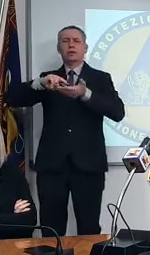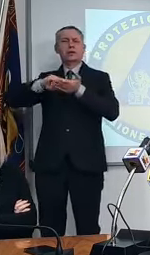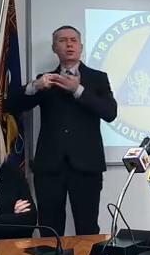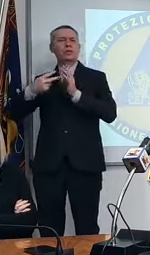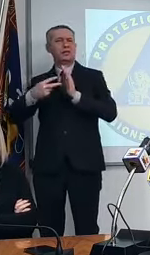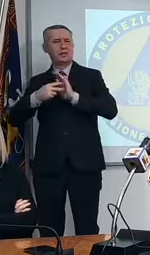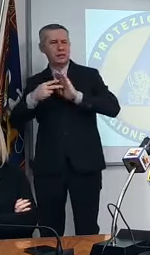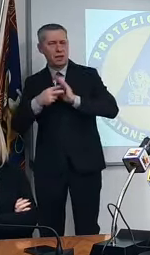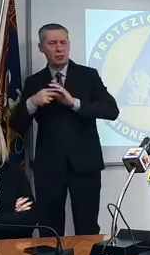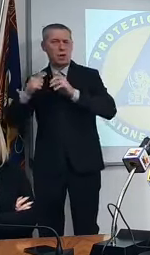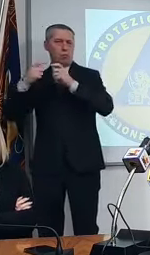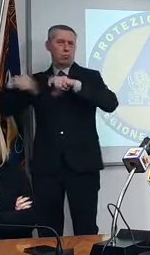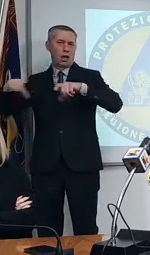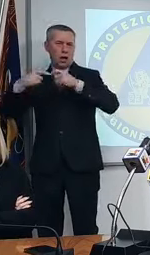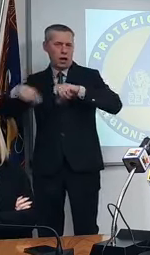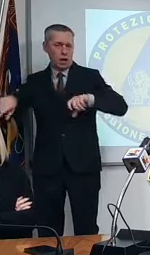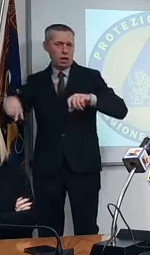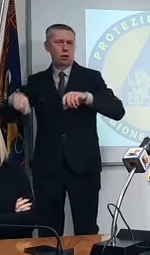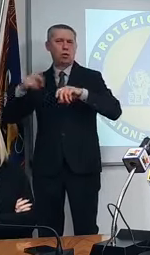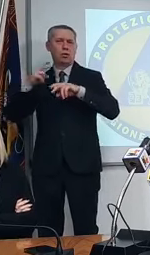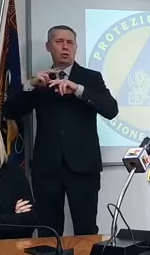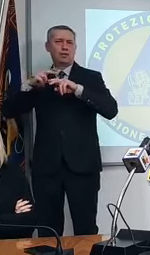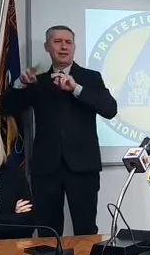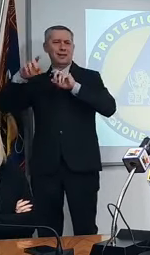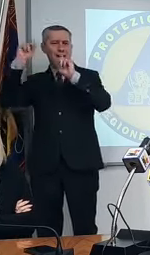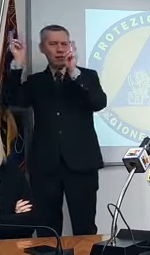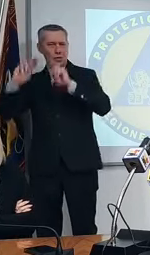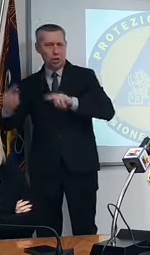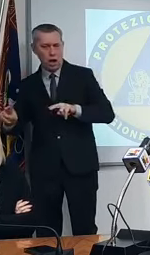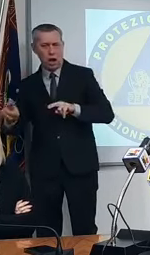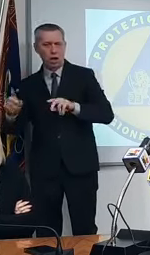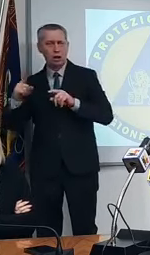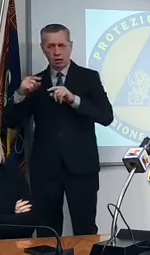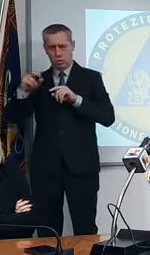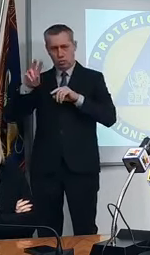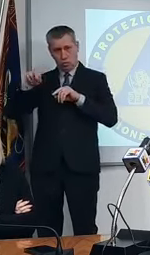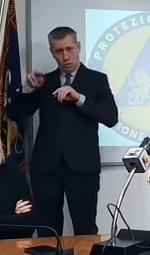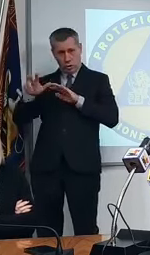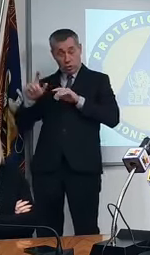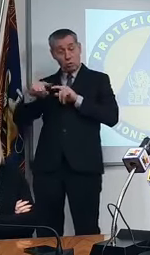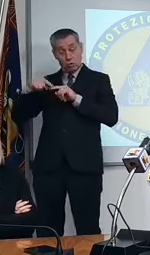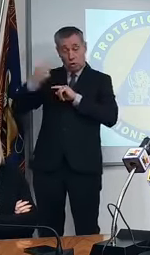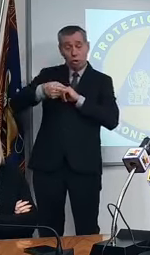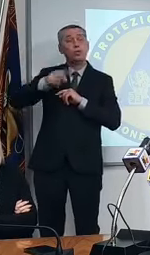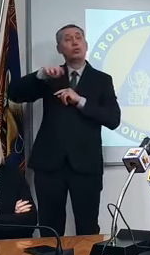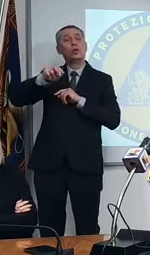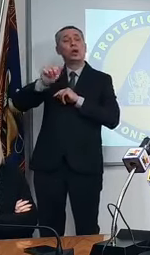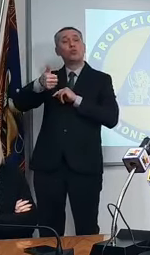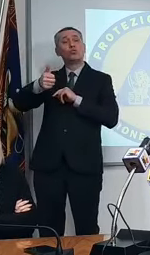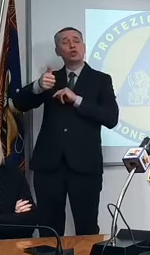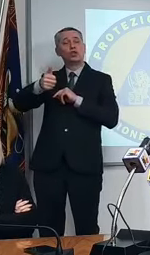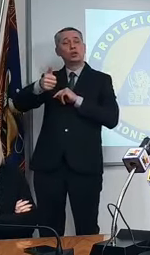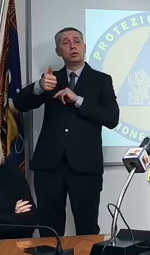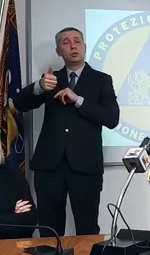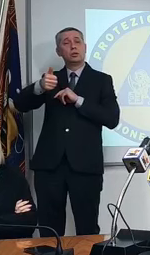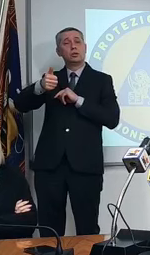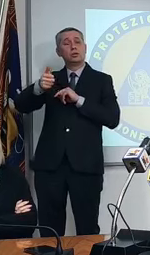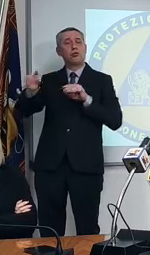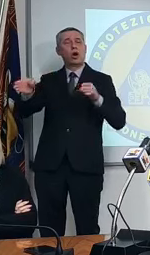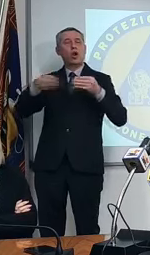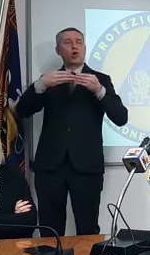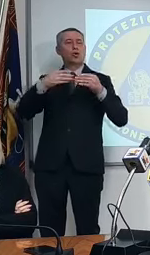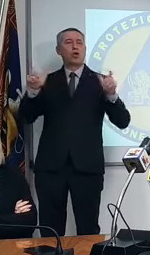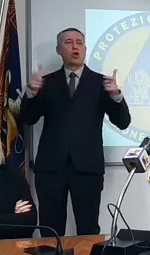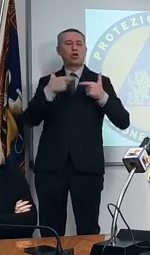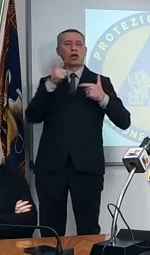vissuto crisi pesanti pensate al 2009 2011 non c'era lockdown ma l'autostrada era vuota forse qualcuno non se lo